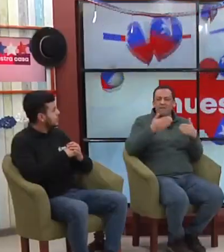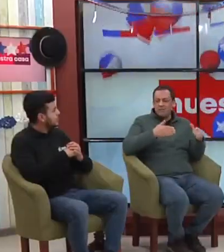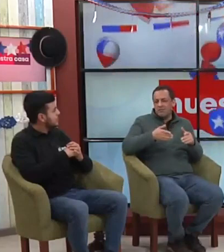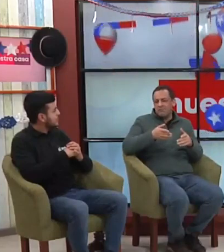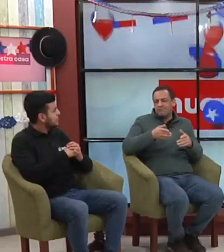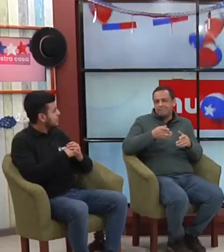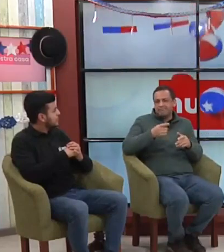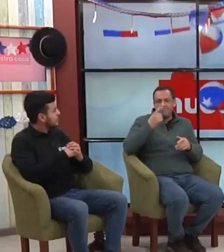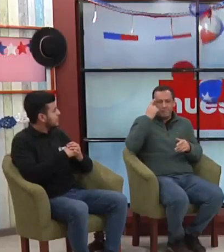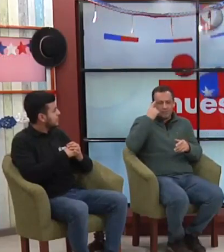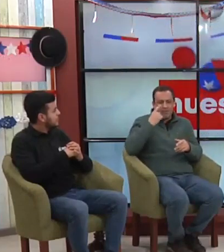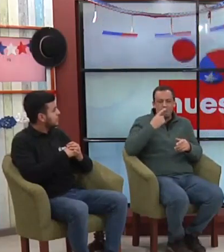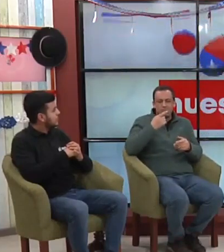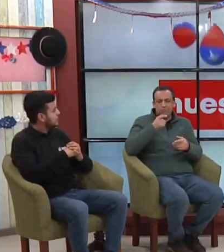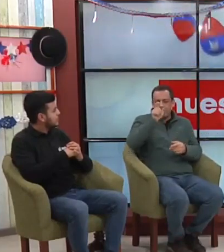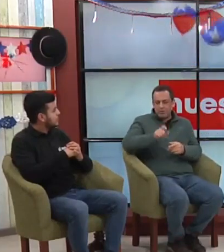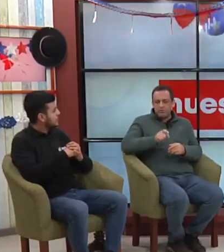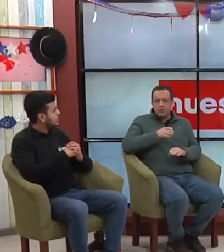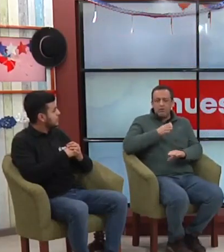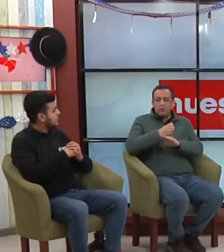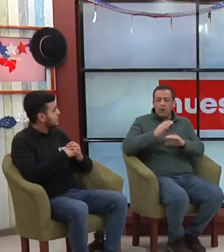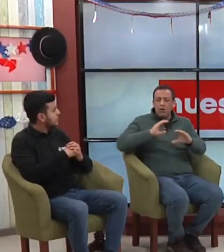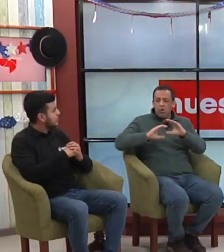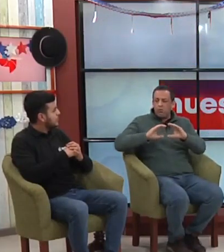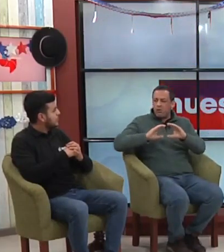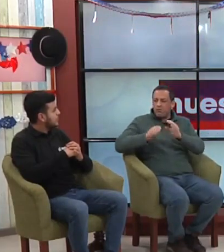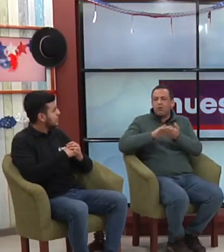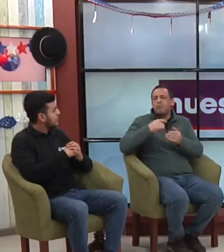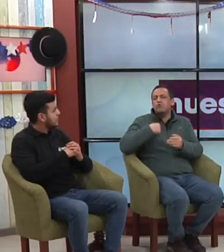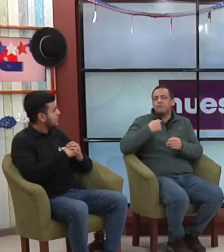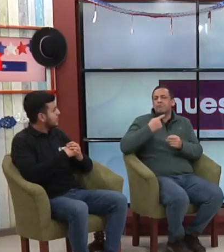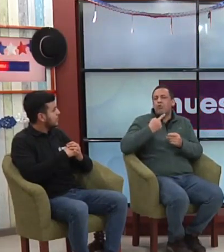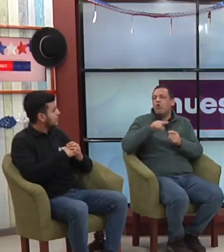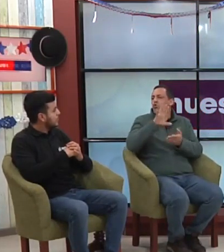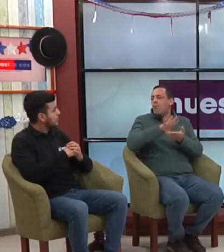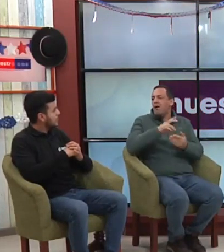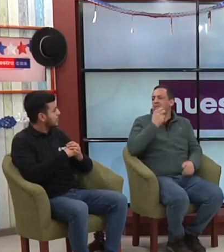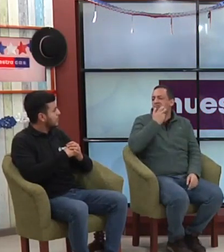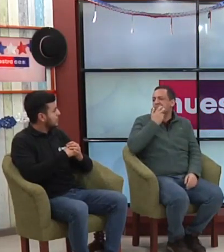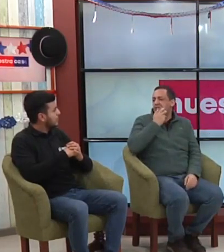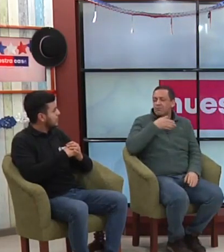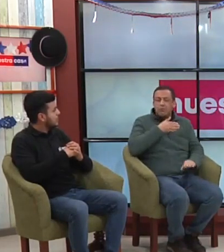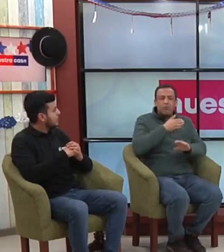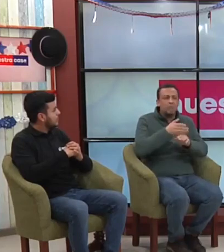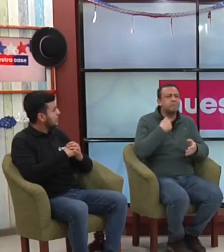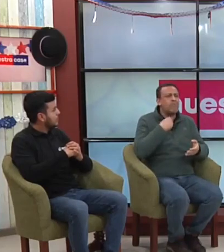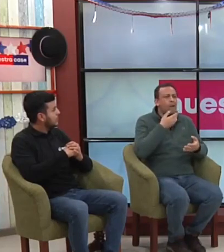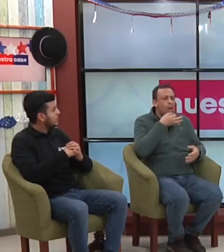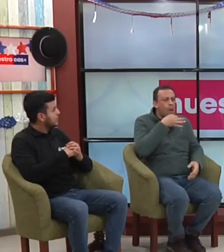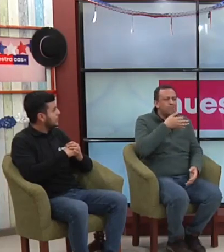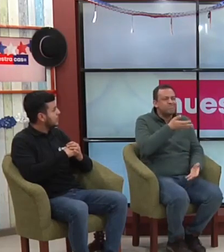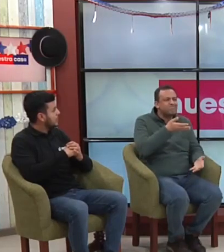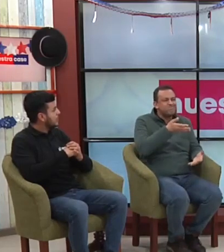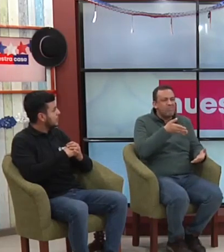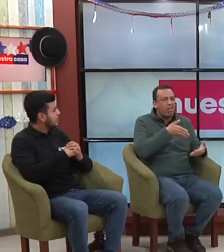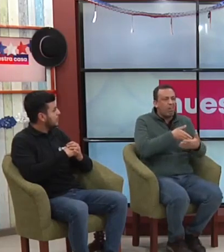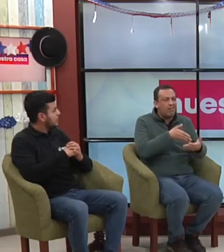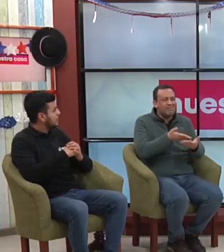vida es no poder comunicarnos. De repente, cuando uno viaja al extranjero y se encuentra con personas que hablan en distinto idioma, y no poder comunicarnos de las cosas tan